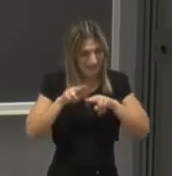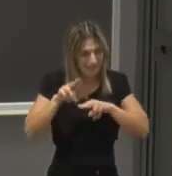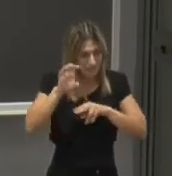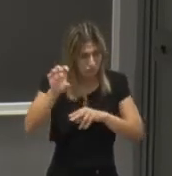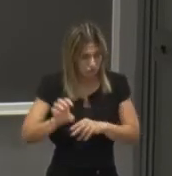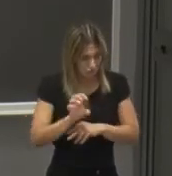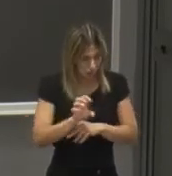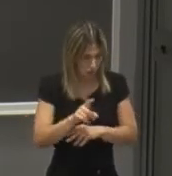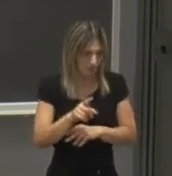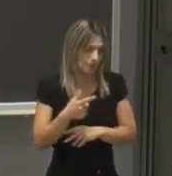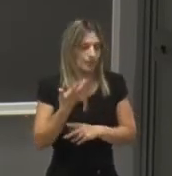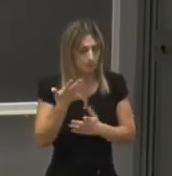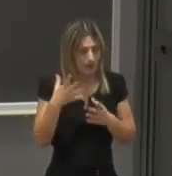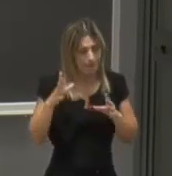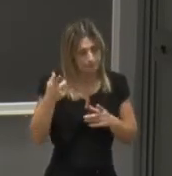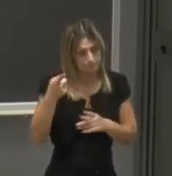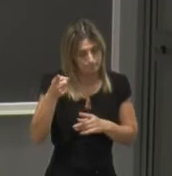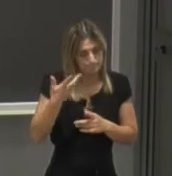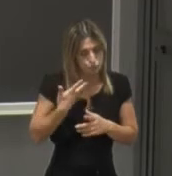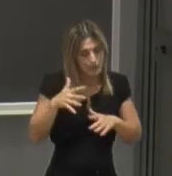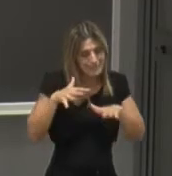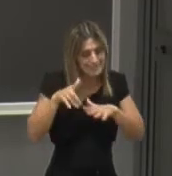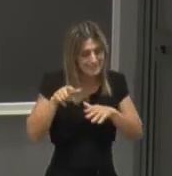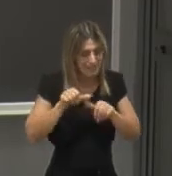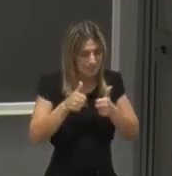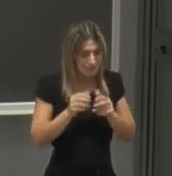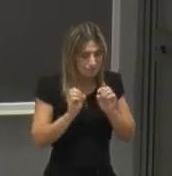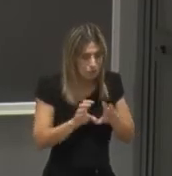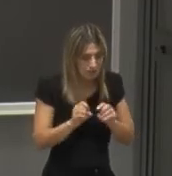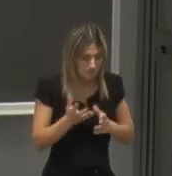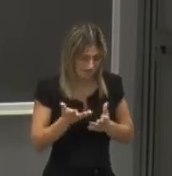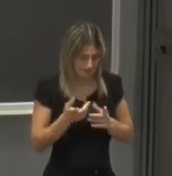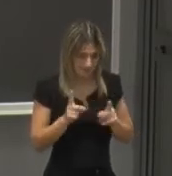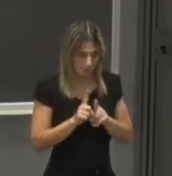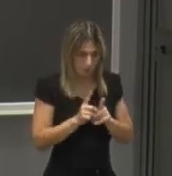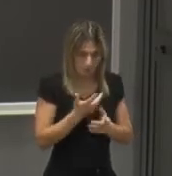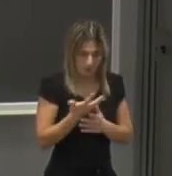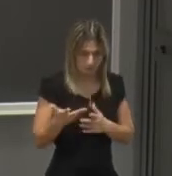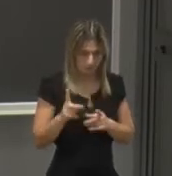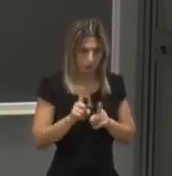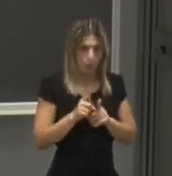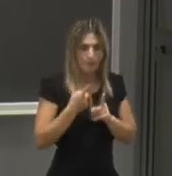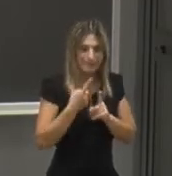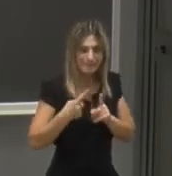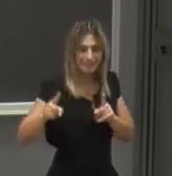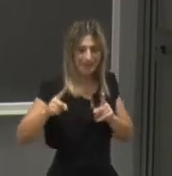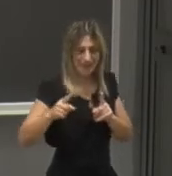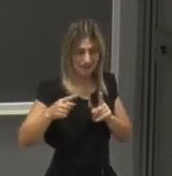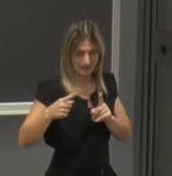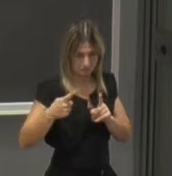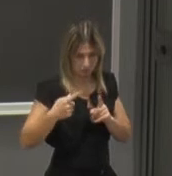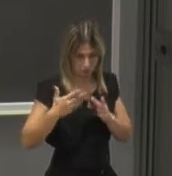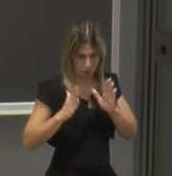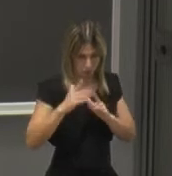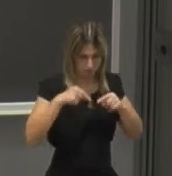nazioni che ovviamente tendenzialmente hanno comunque un sistema formativo non diametralmente opposto al nostro però che contiene